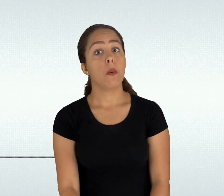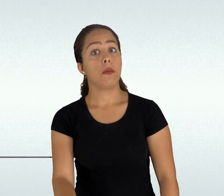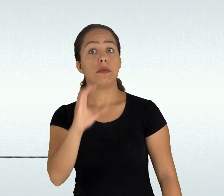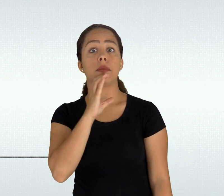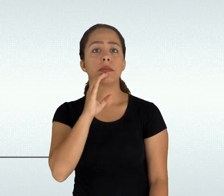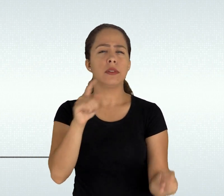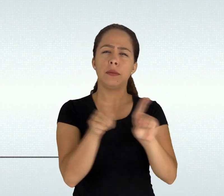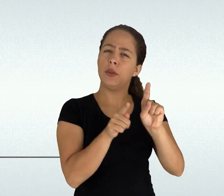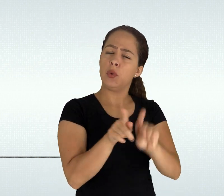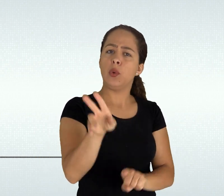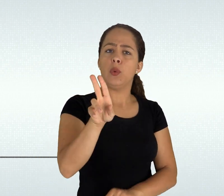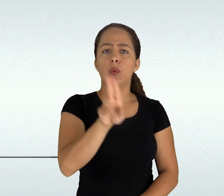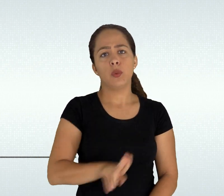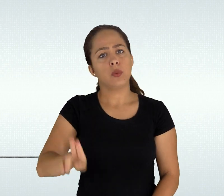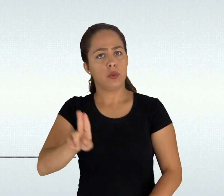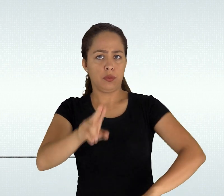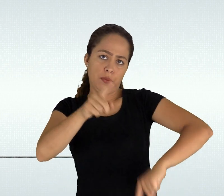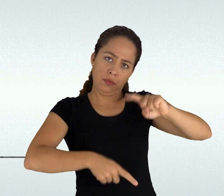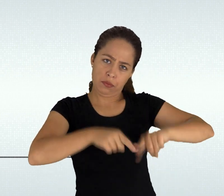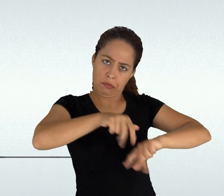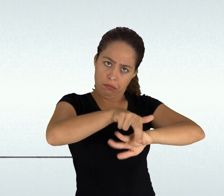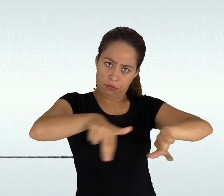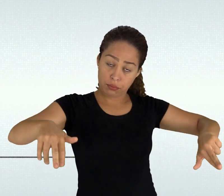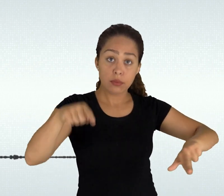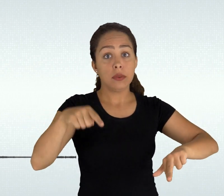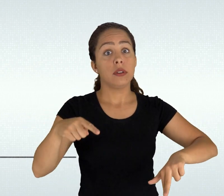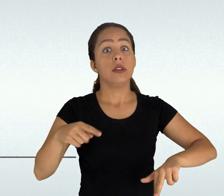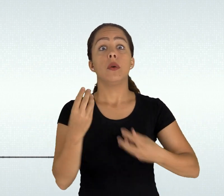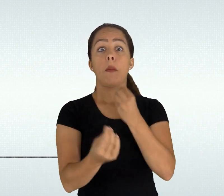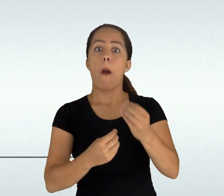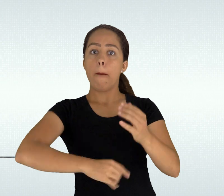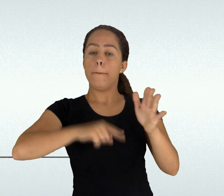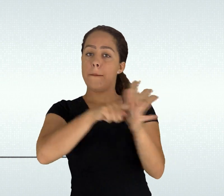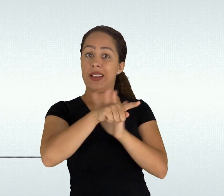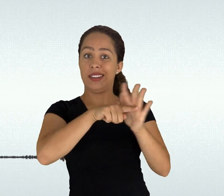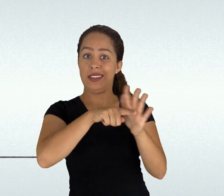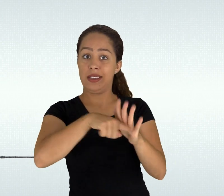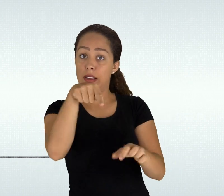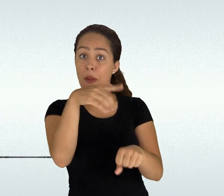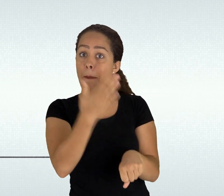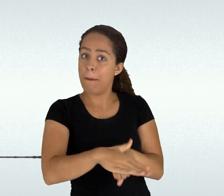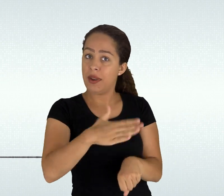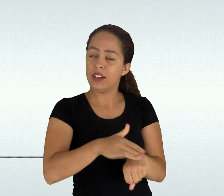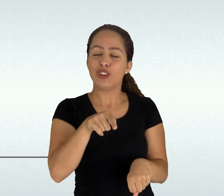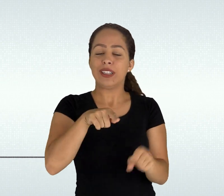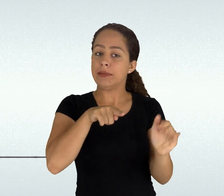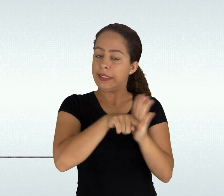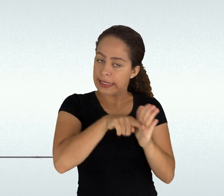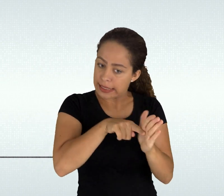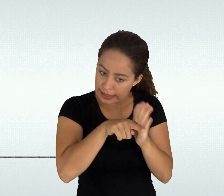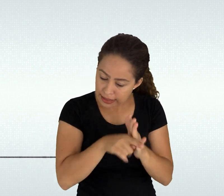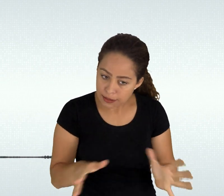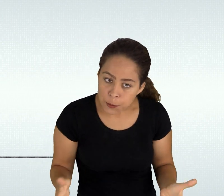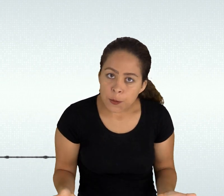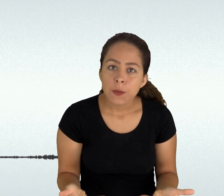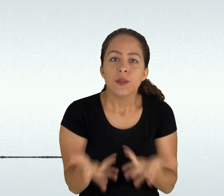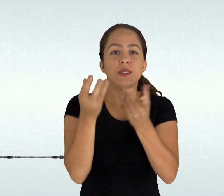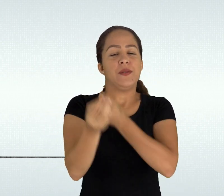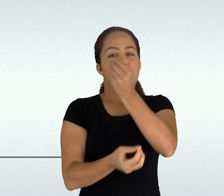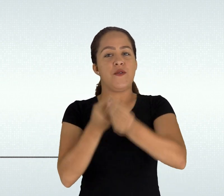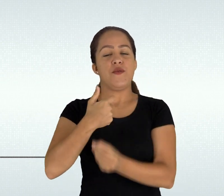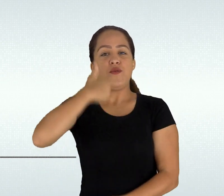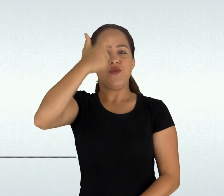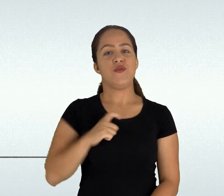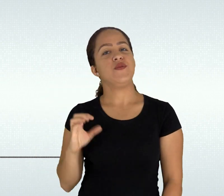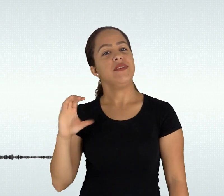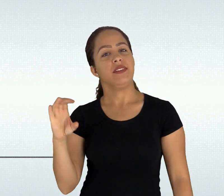lado como recomendação de leitura sugerimos o aprofundamento neste